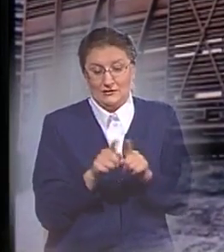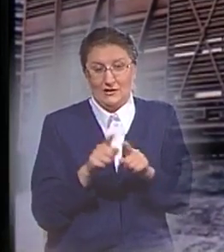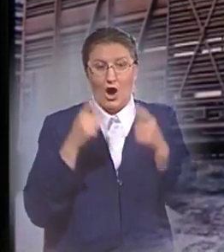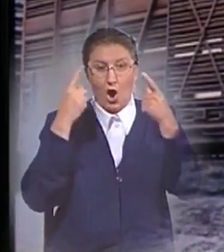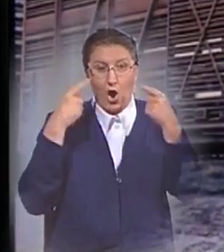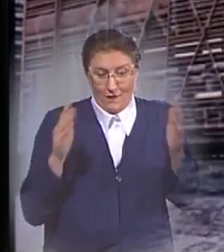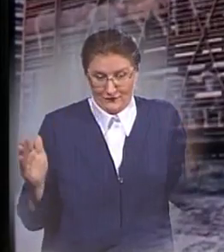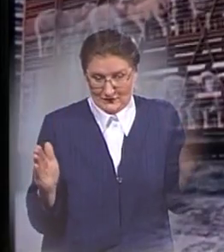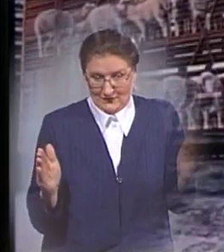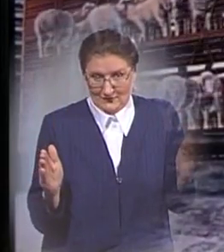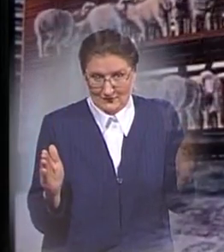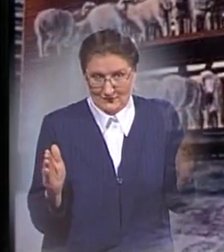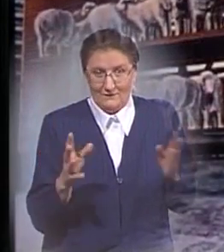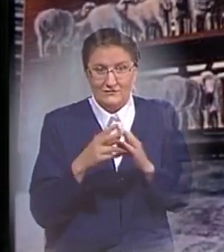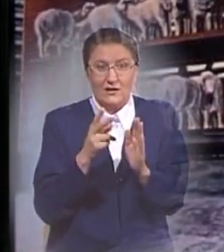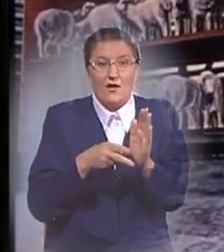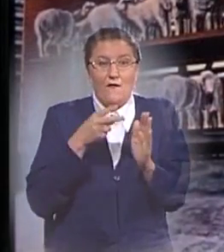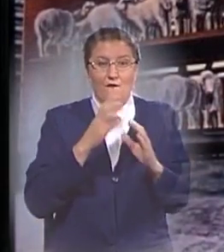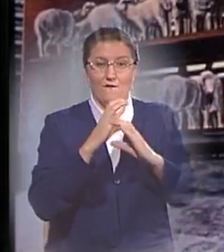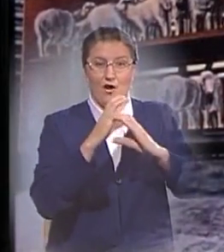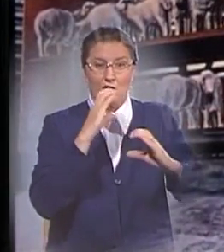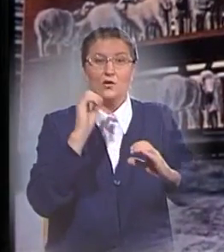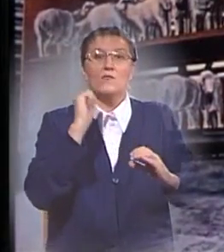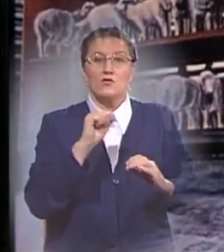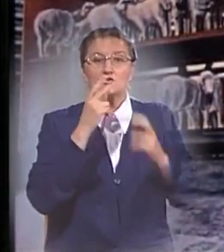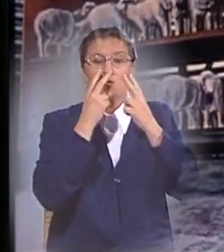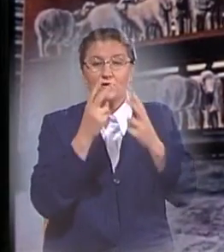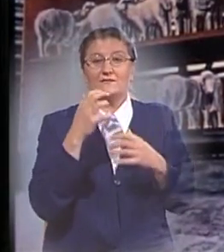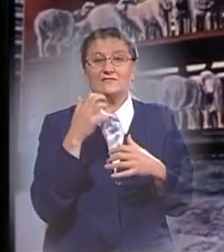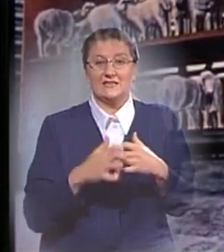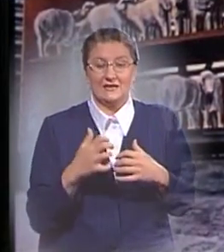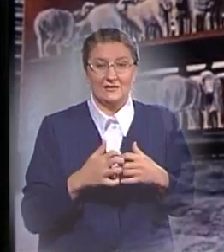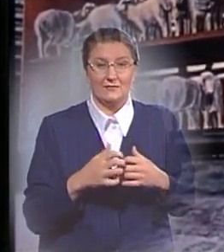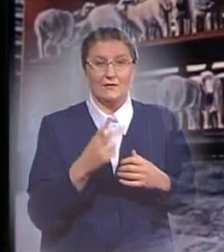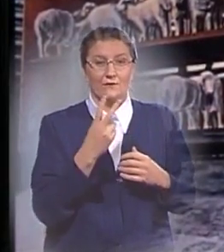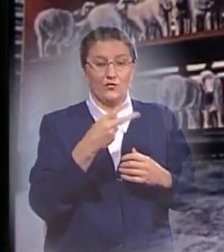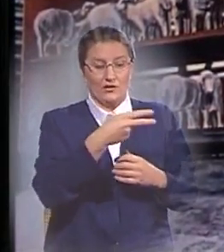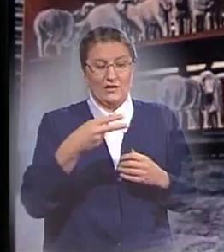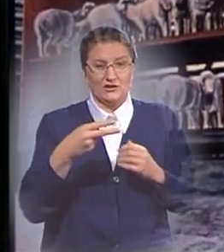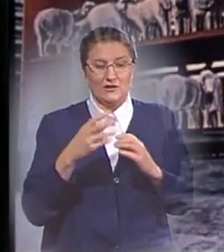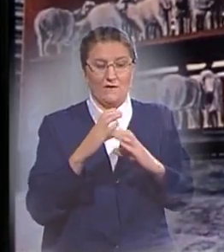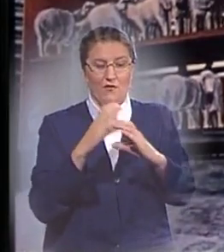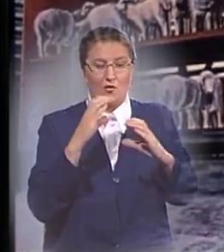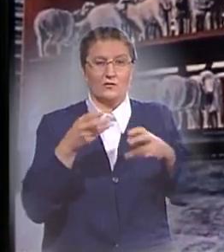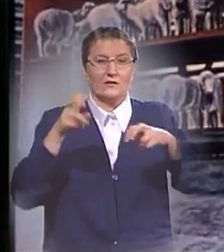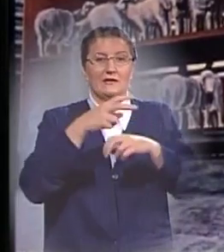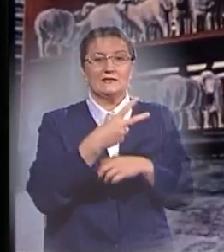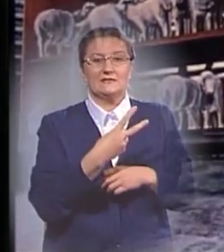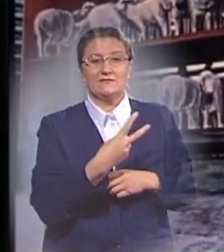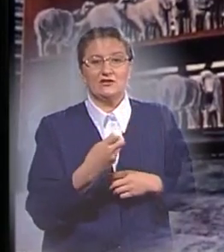сравнения взять железнодорожный вагон, можно увидеть, что в среднем в двухэтажный вагон вмещается 240 животных.